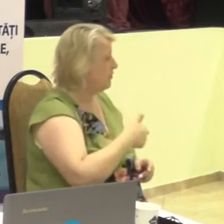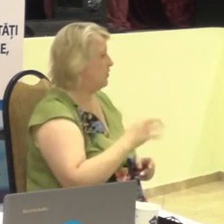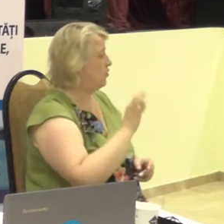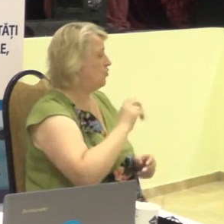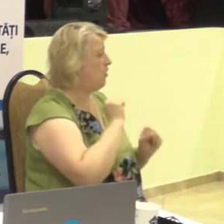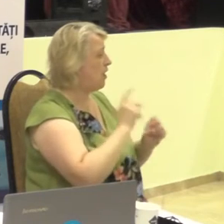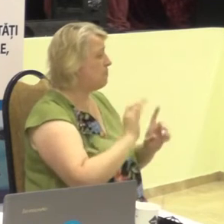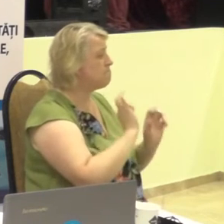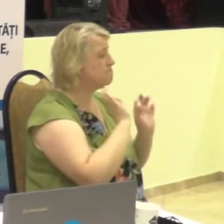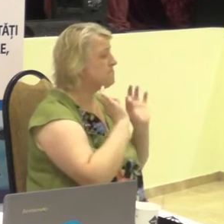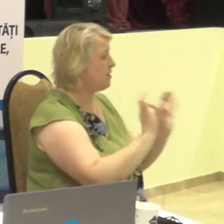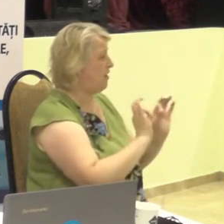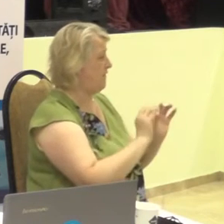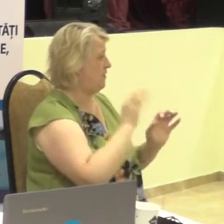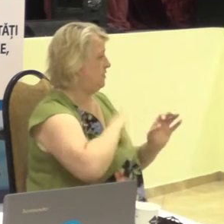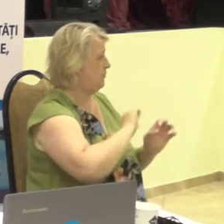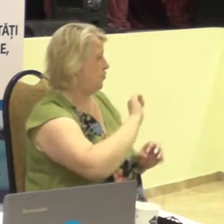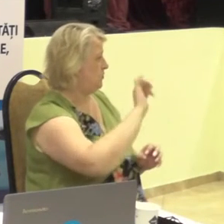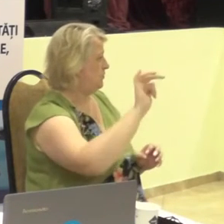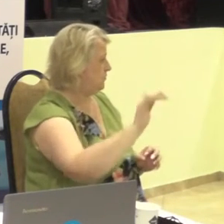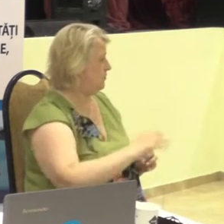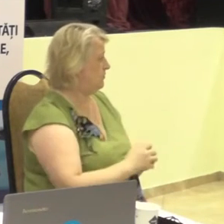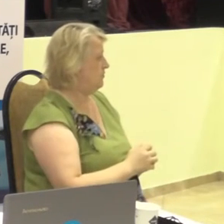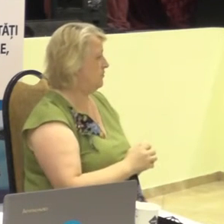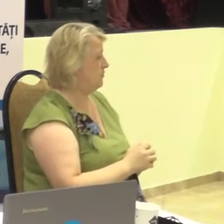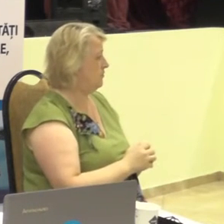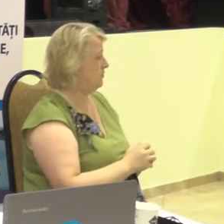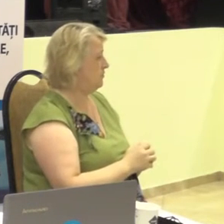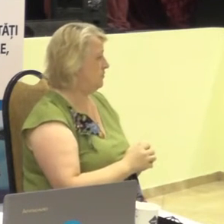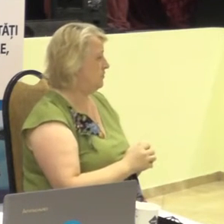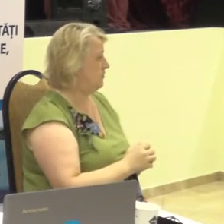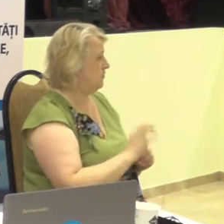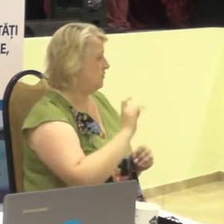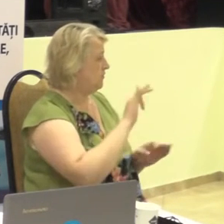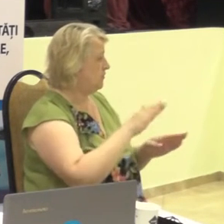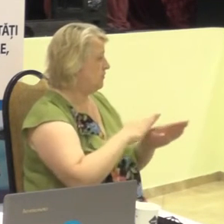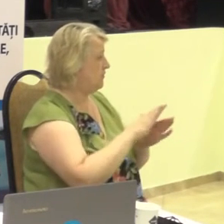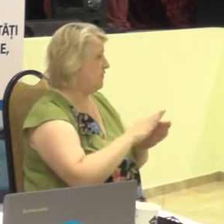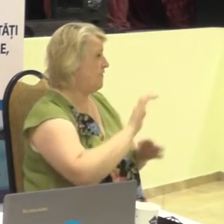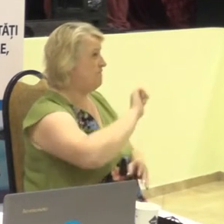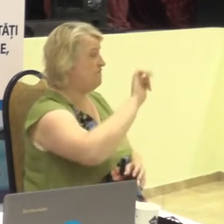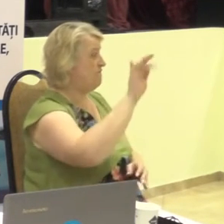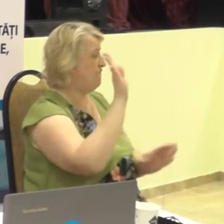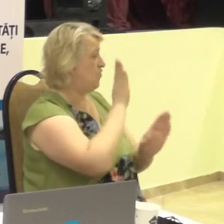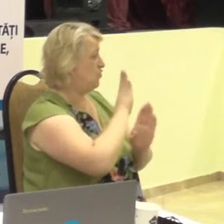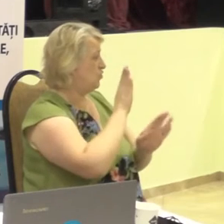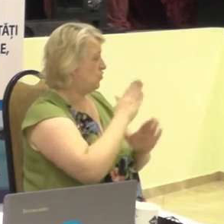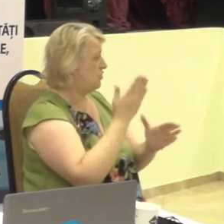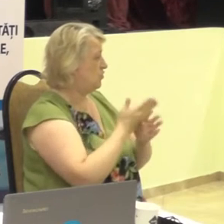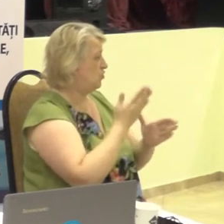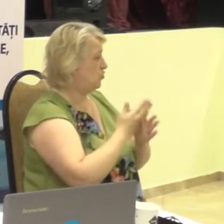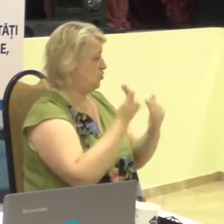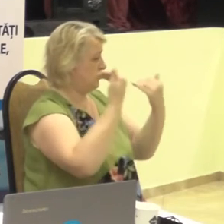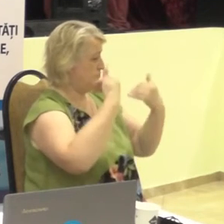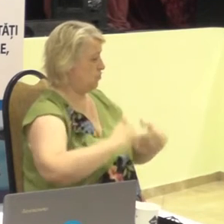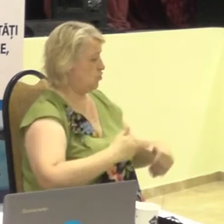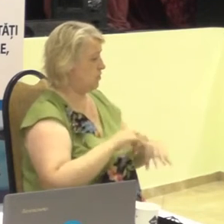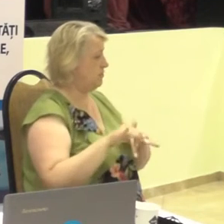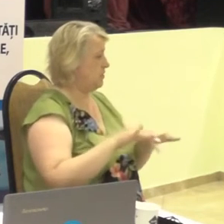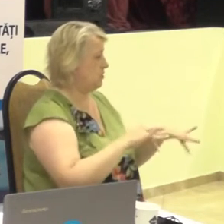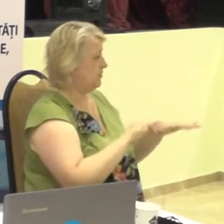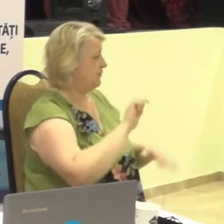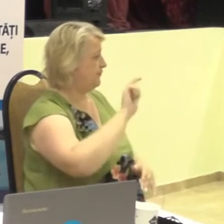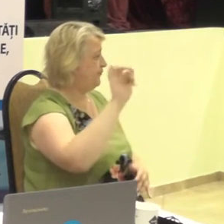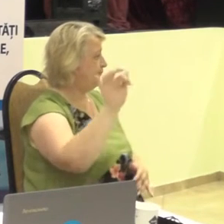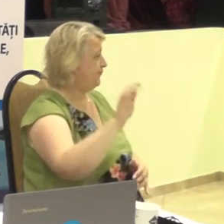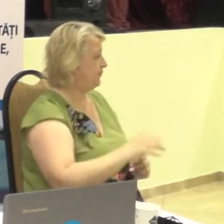formulării limbajului. Grafemele sunt realizate în aer, cu ajutorul poziției și mișcării